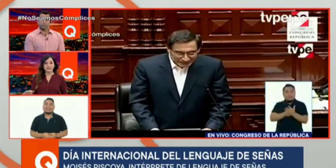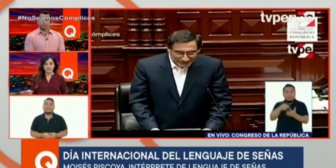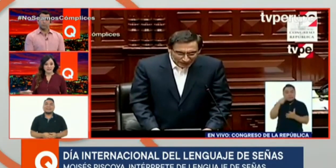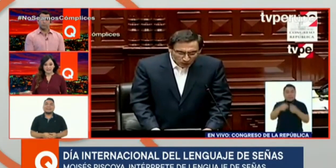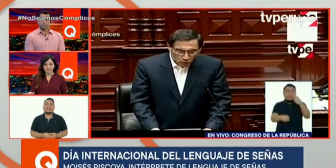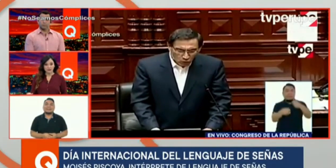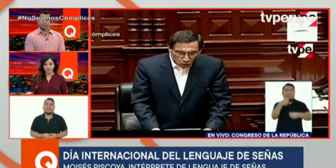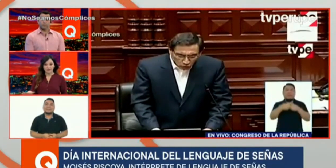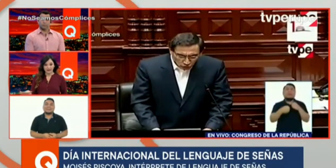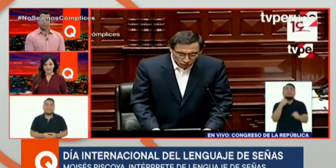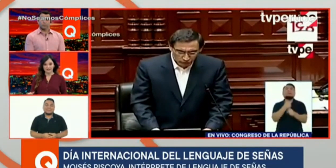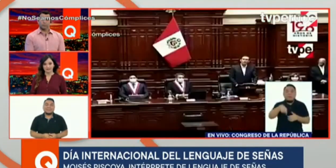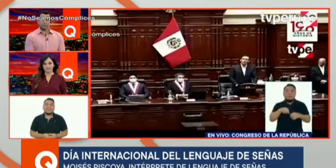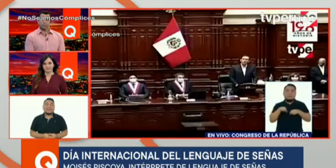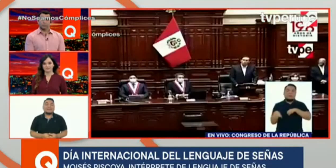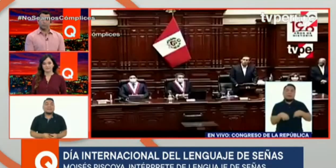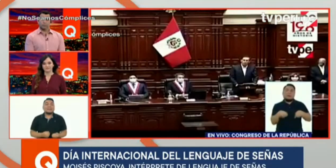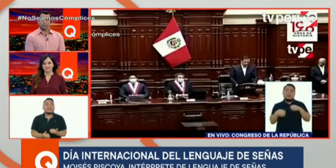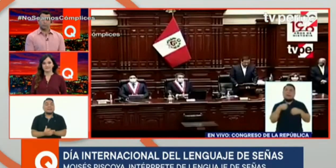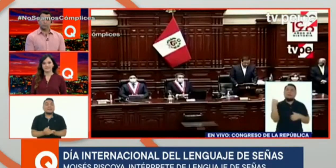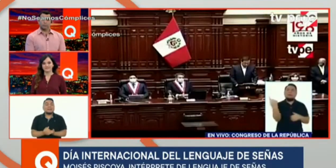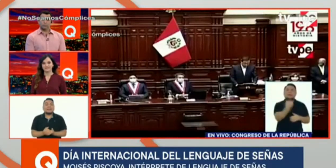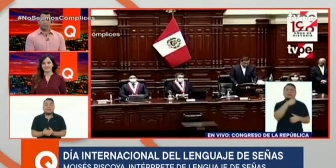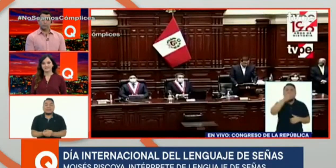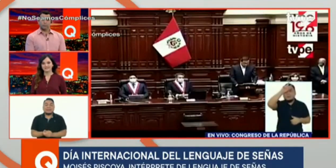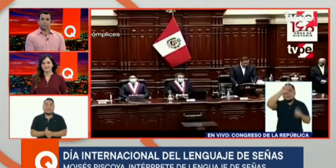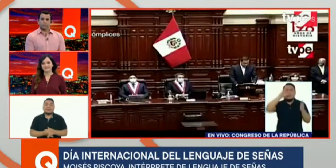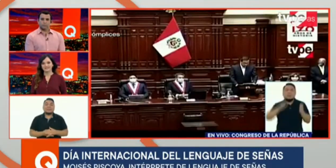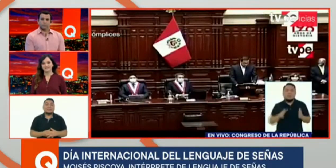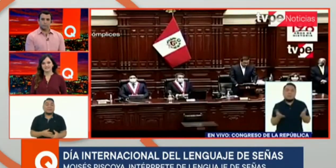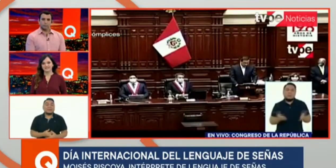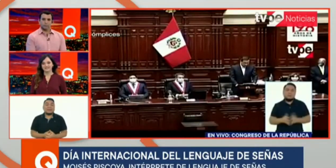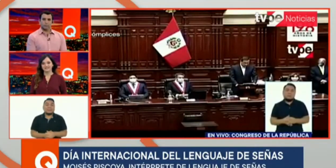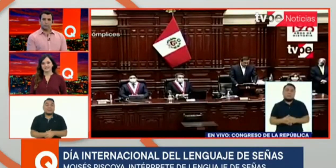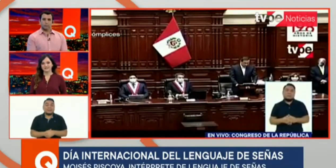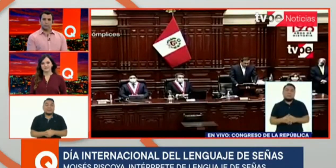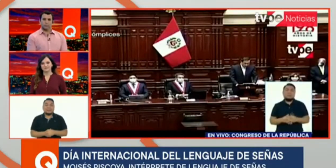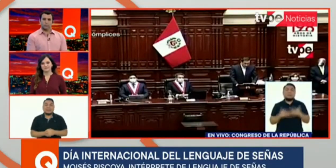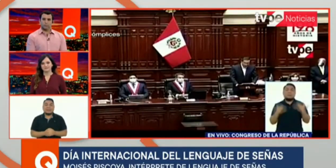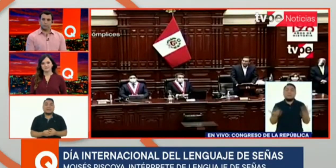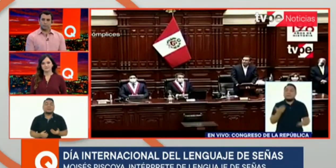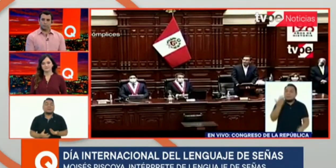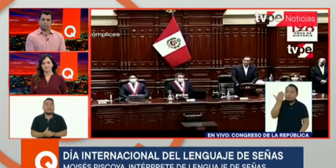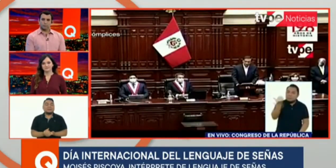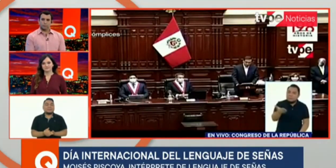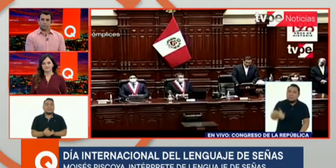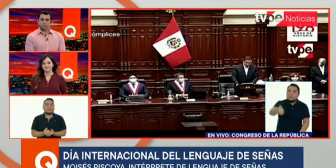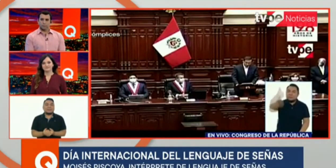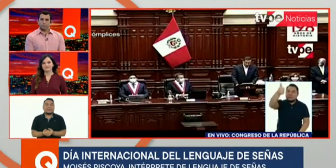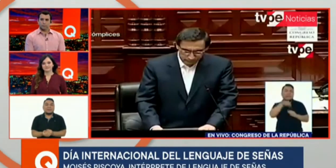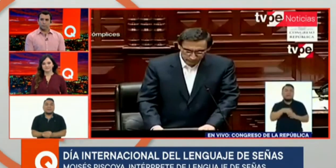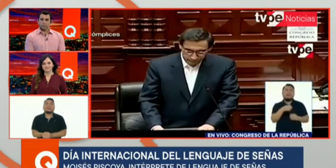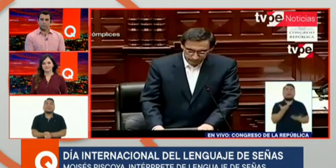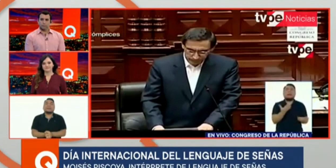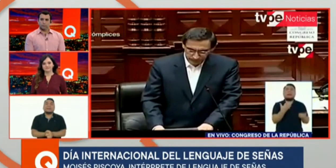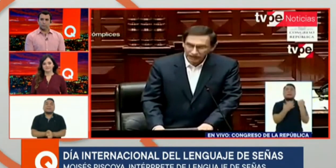chiquitito, desde casa. Sí, desde chiquitito, desde muy temprana edad aprendí de manera natural. Mi hermana mayor es sorda y ella me